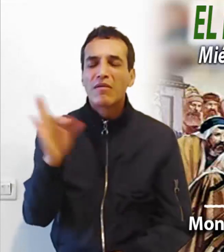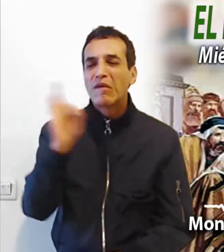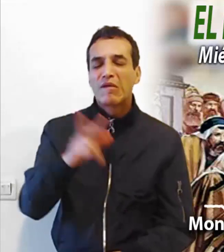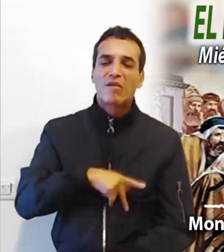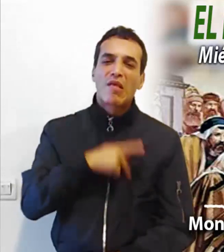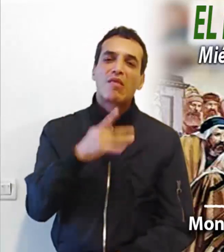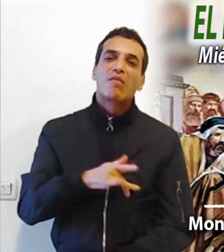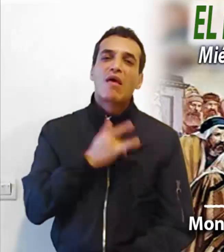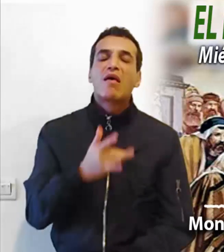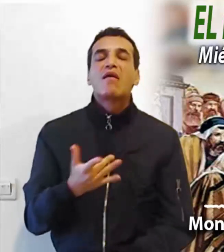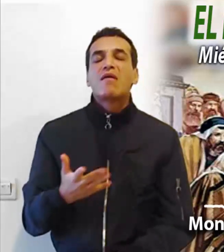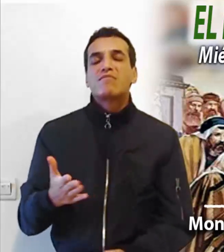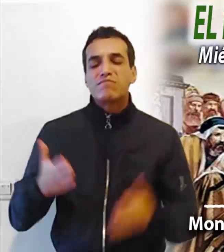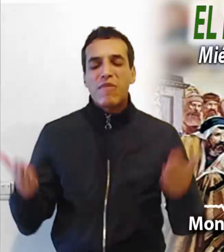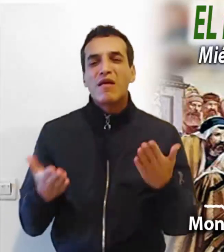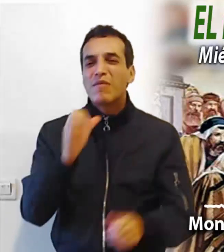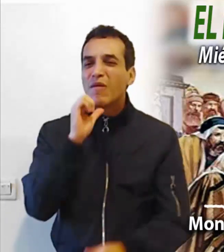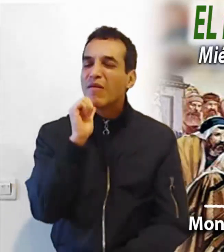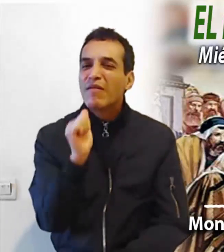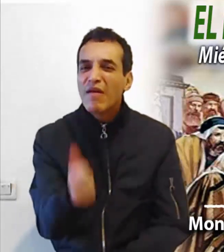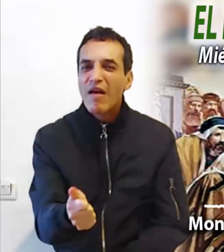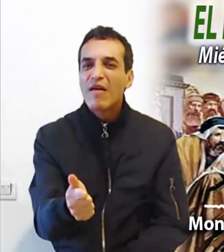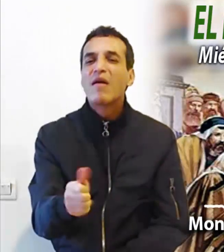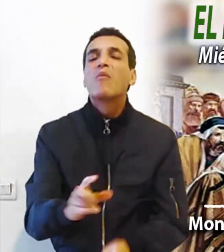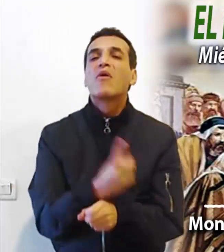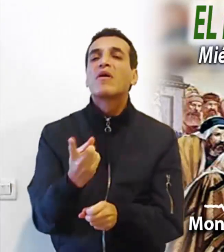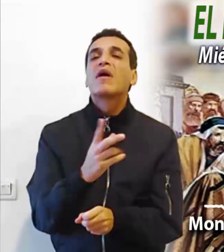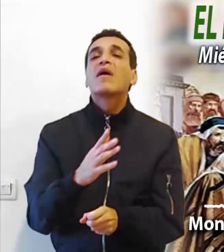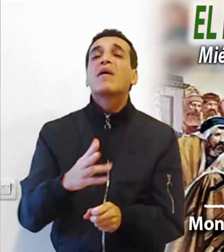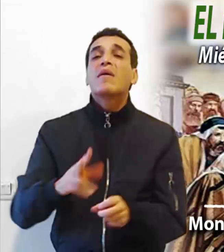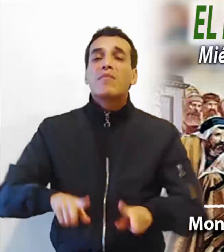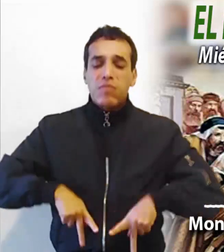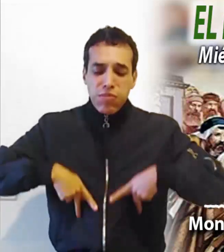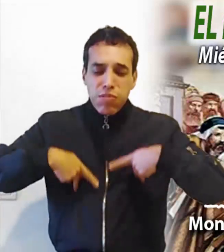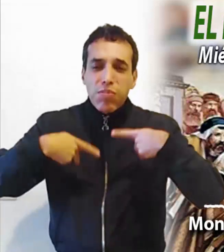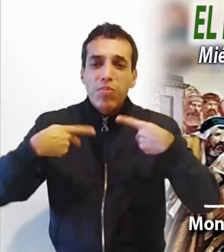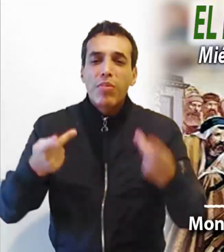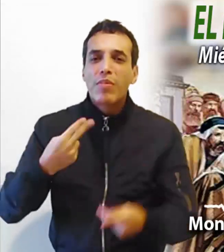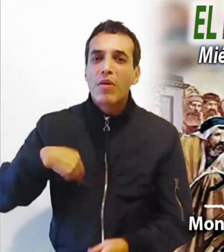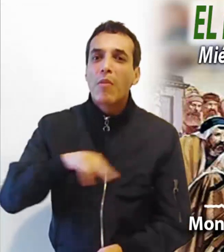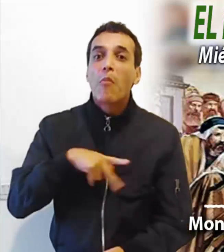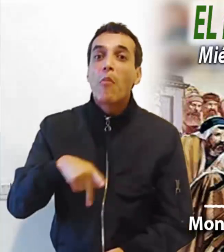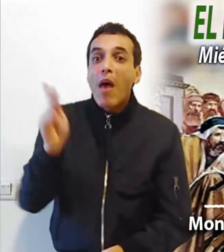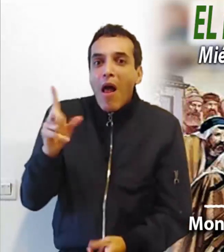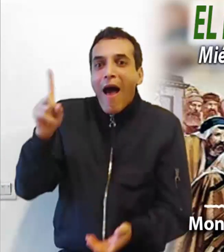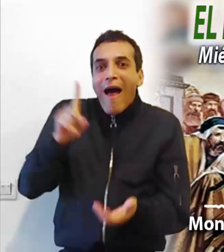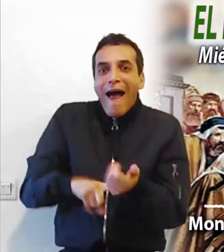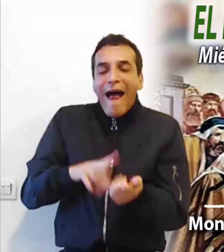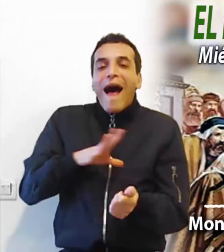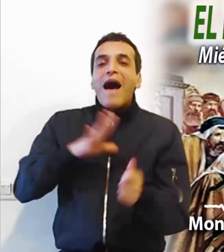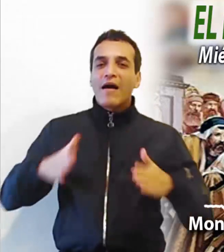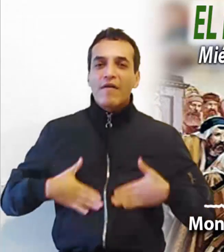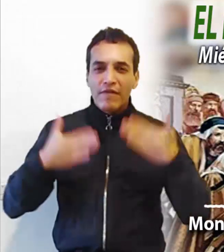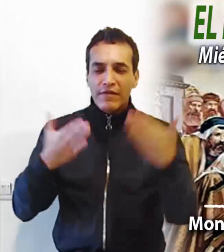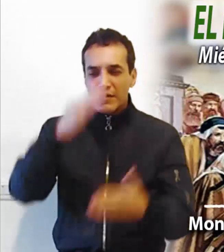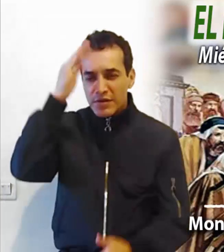al confiar en nuestras débiles fuerzas. Pero confiamos en el Señor. La actitud de